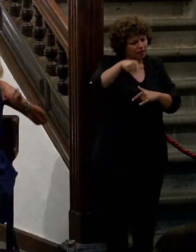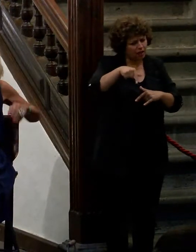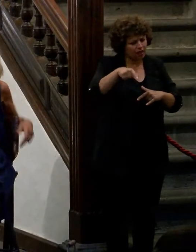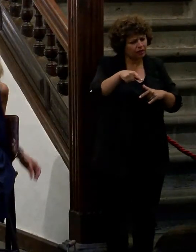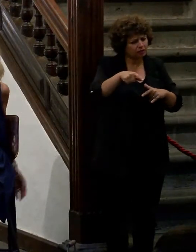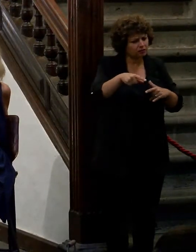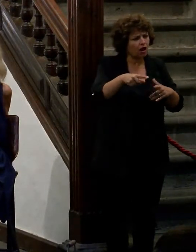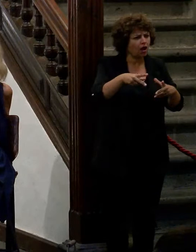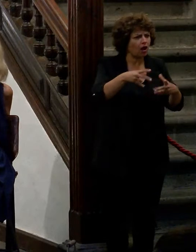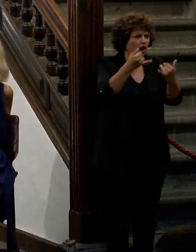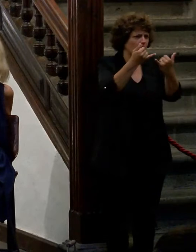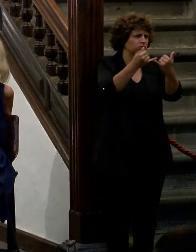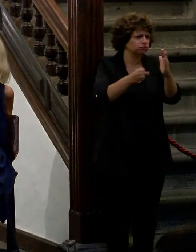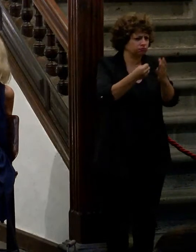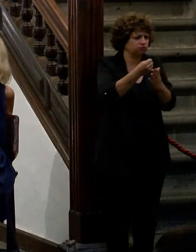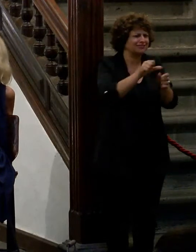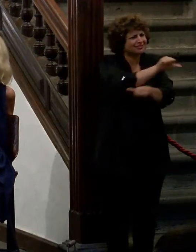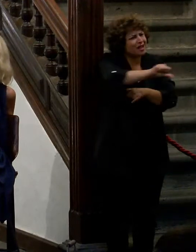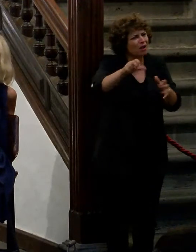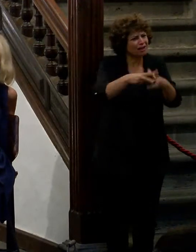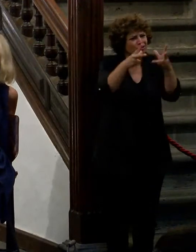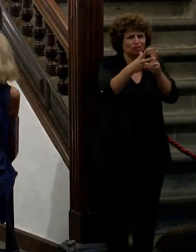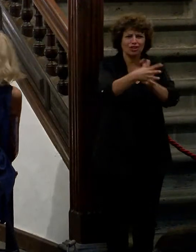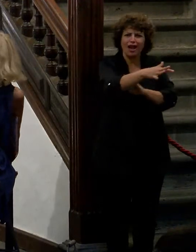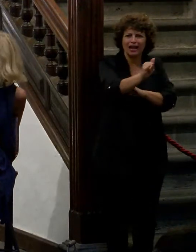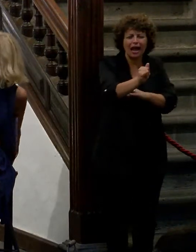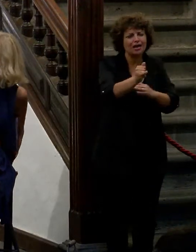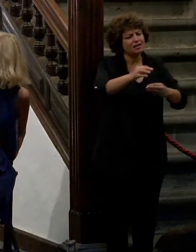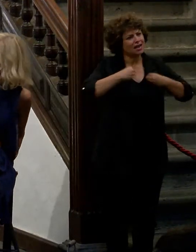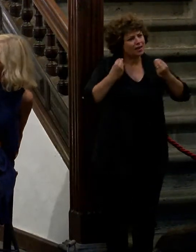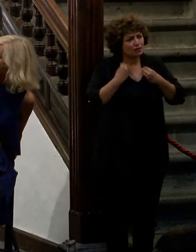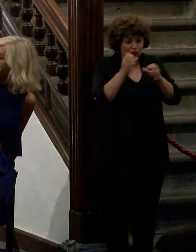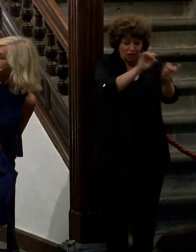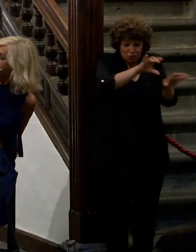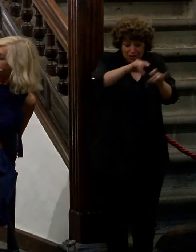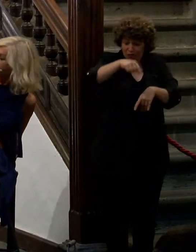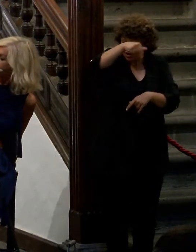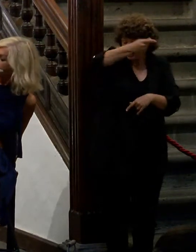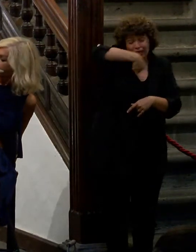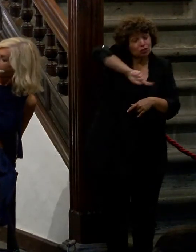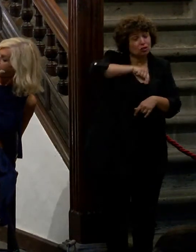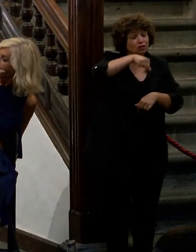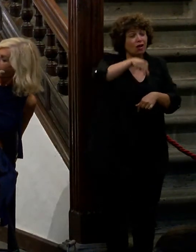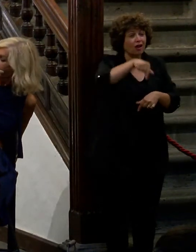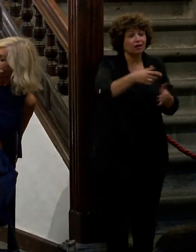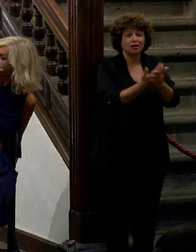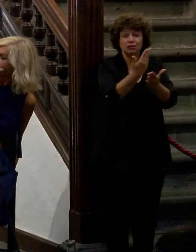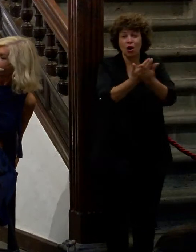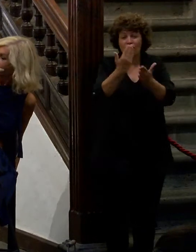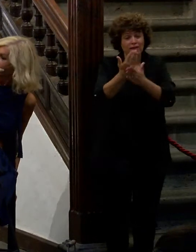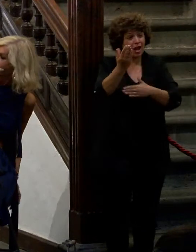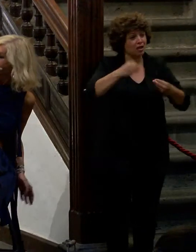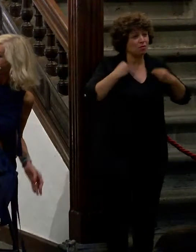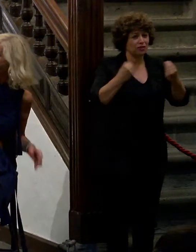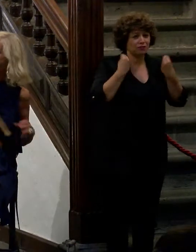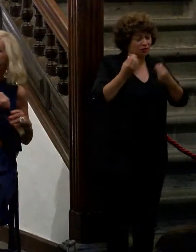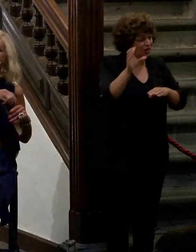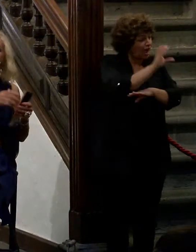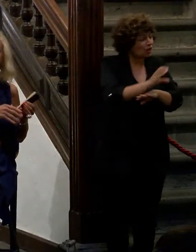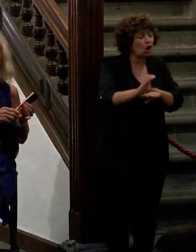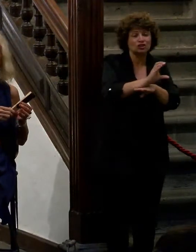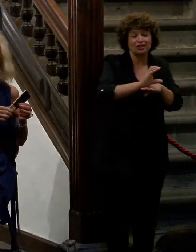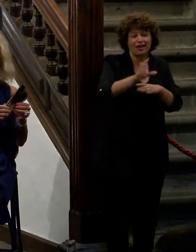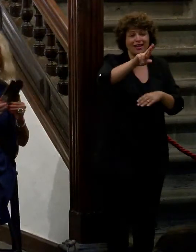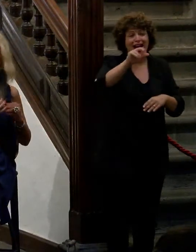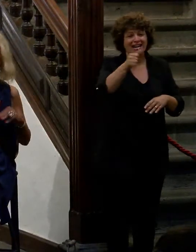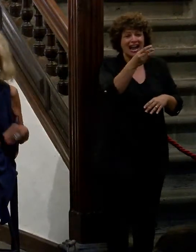social esperamos que la disfruten igual que la hemos disfrutado en estos días en la preparación la consejera Raquel